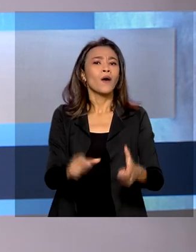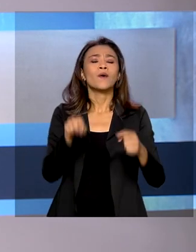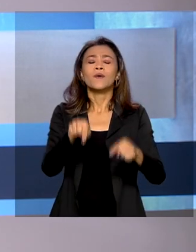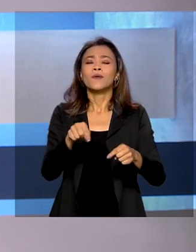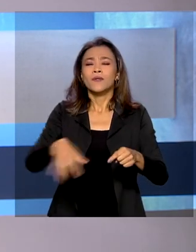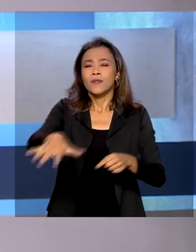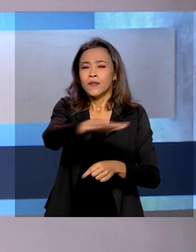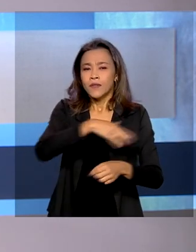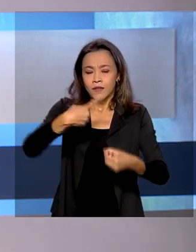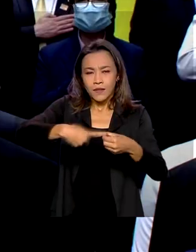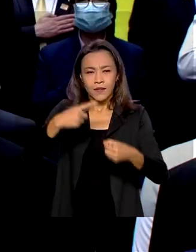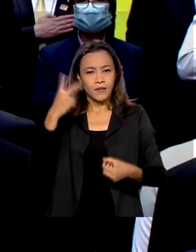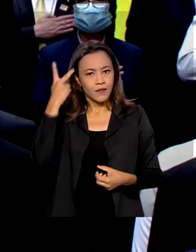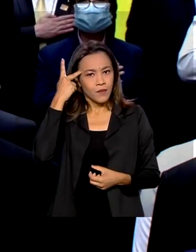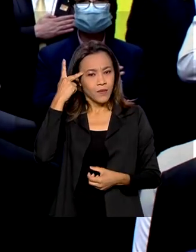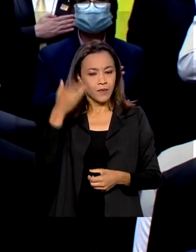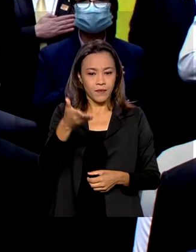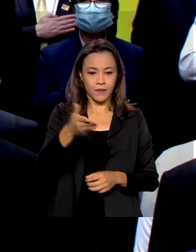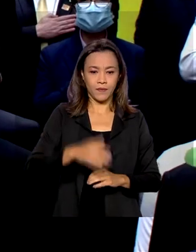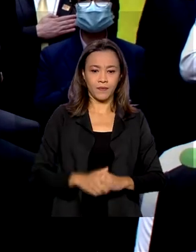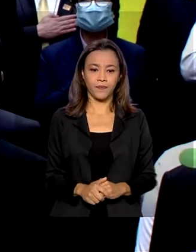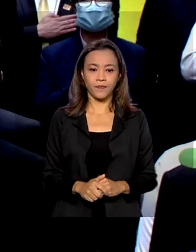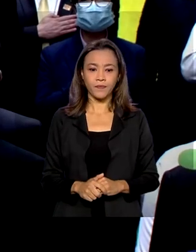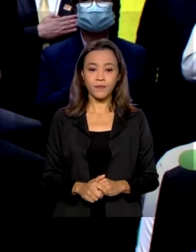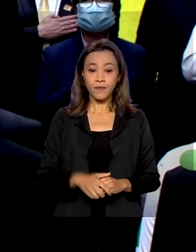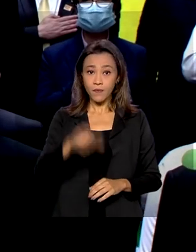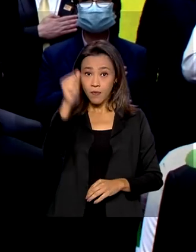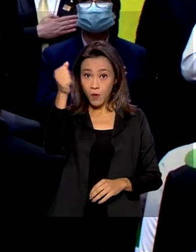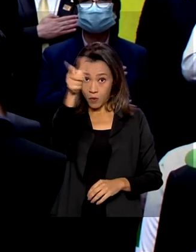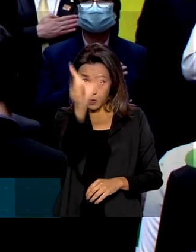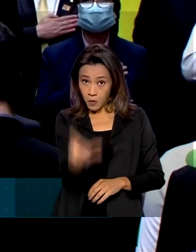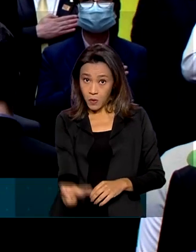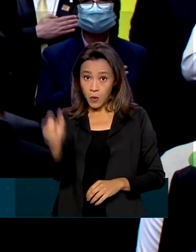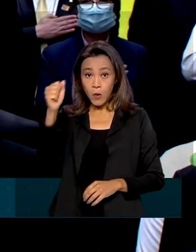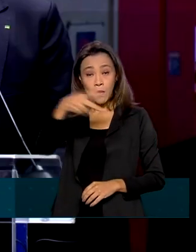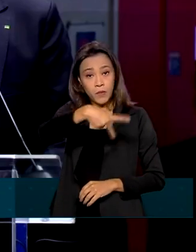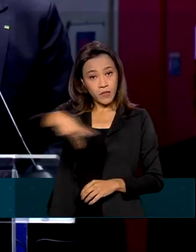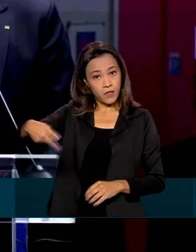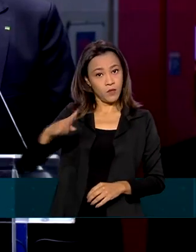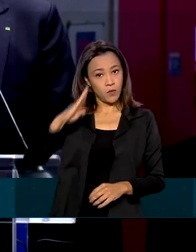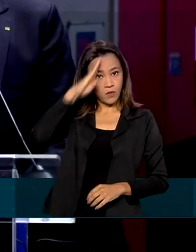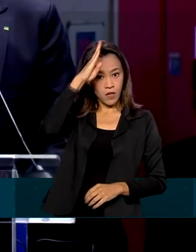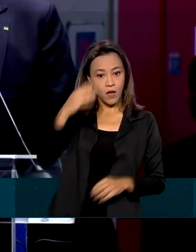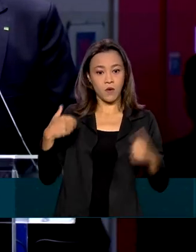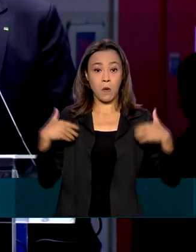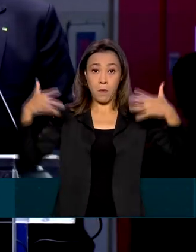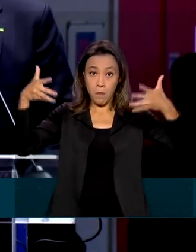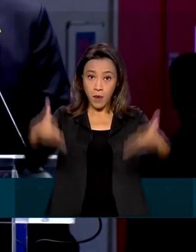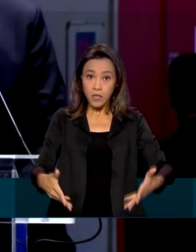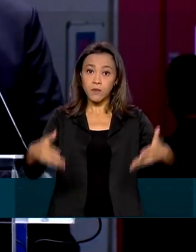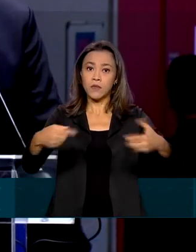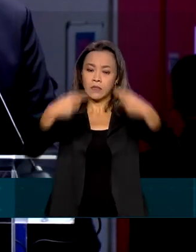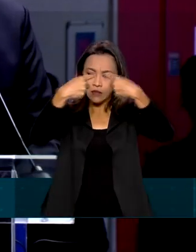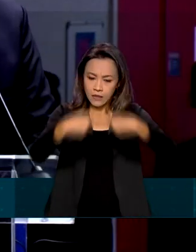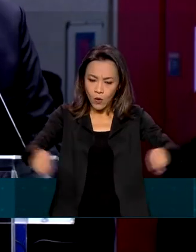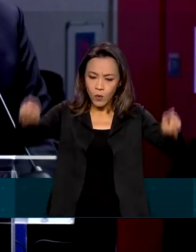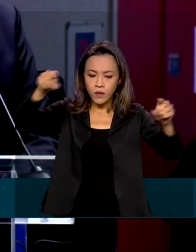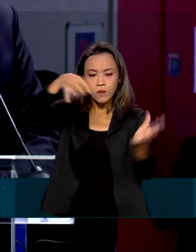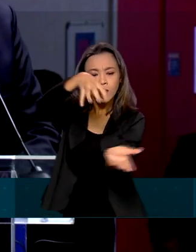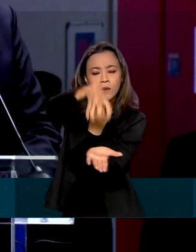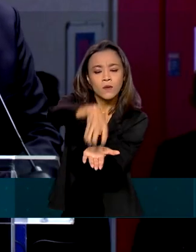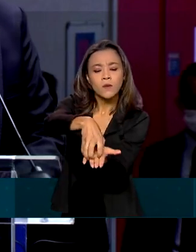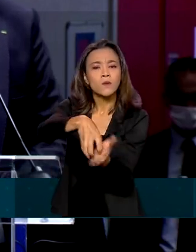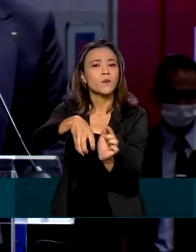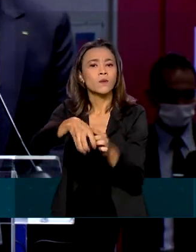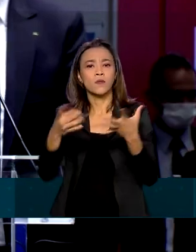visitou o local. O presidente Jair Bolsonaro participou da cerimônia de inauguração do Centro de